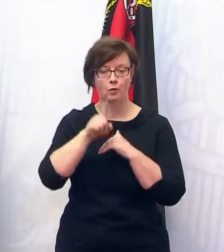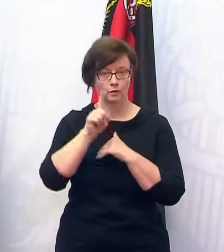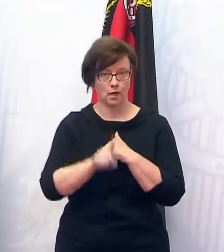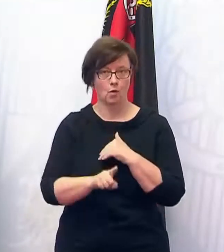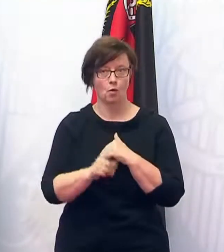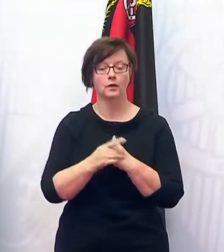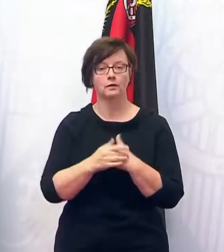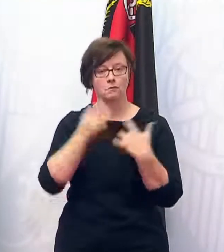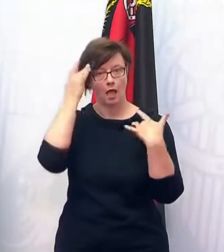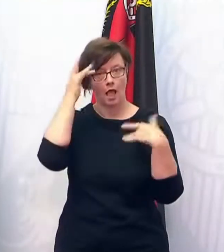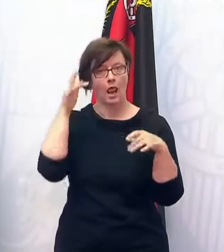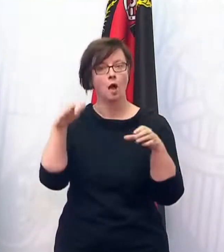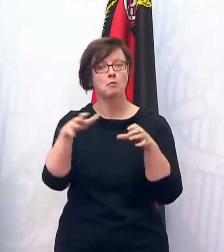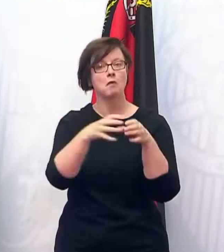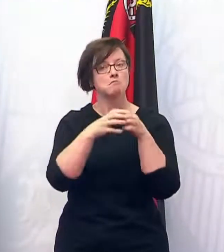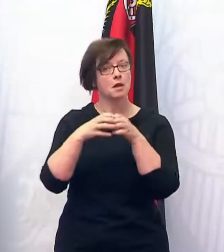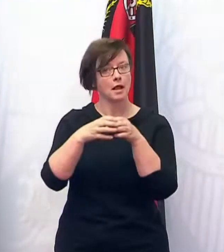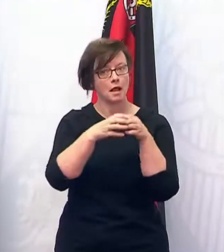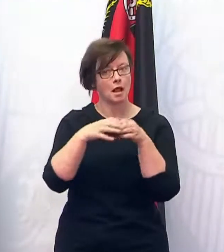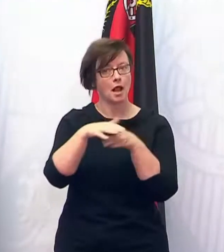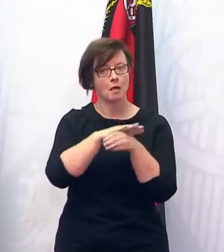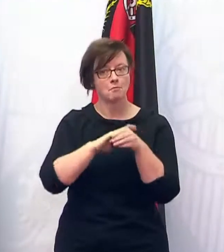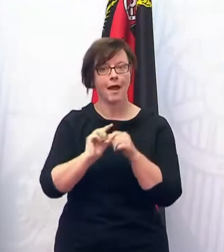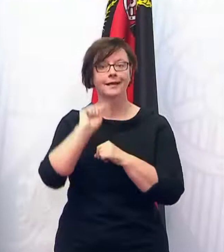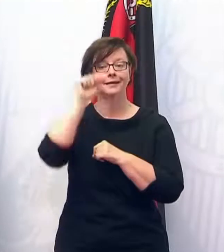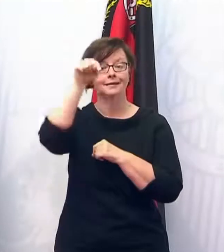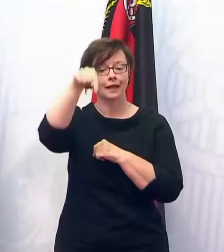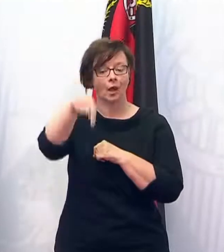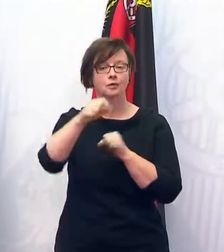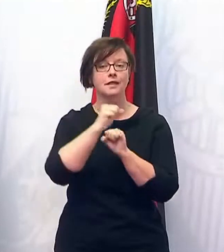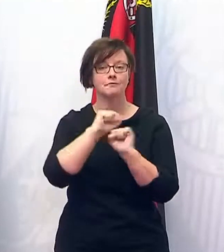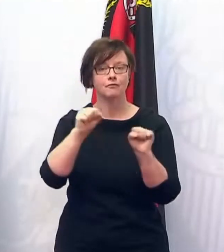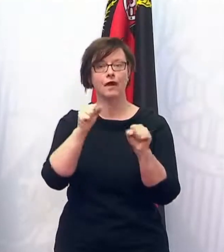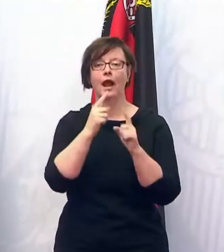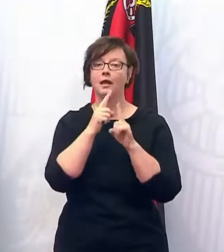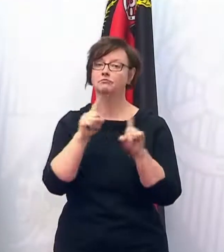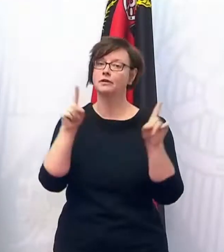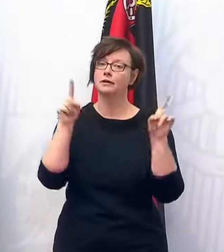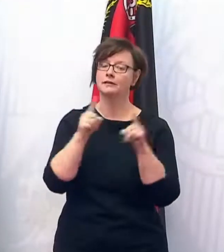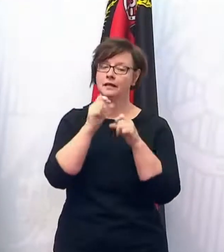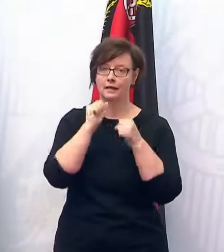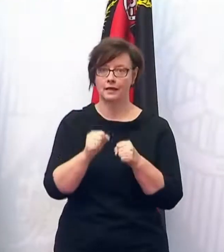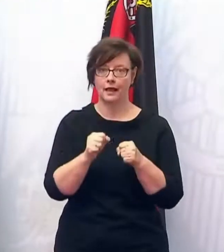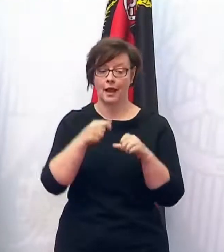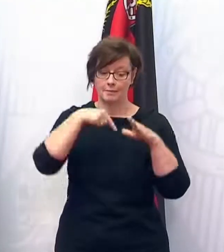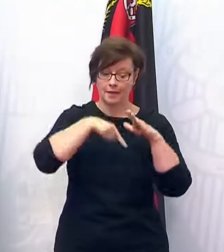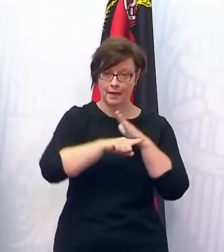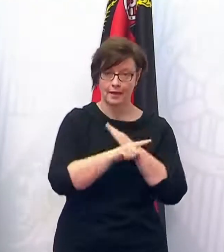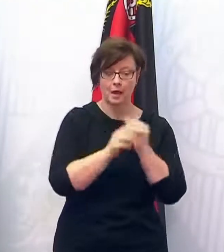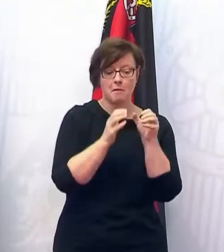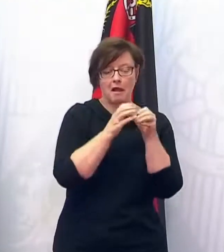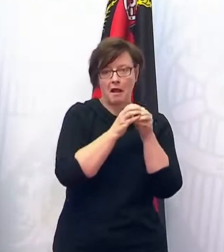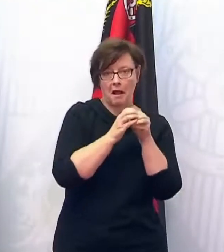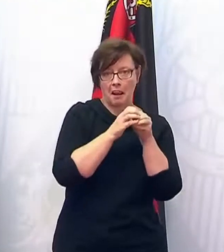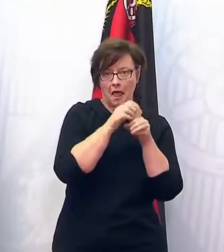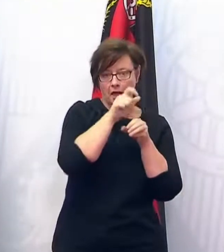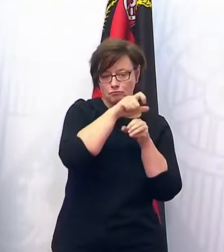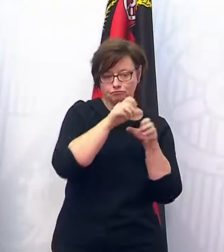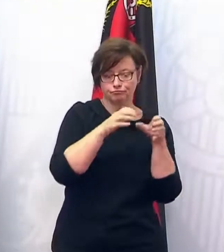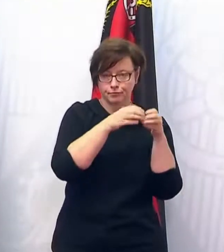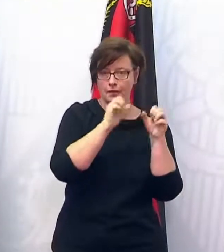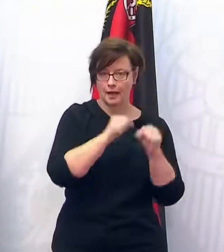Dort ist dann wieder Gemeindegesang im Freien möglich, Musikgesang in der Kirche durch kleinere Ensembles möglich und Kommunion,